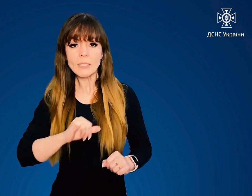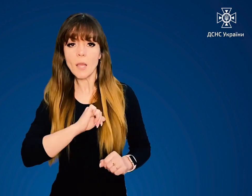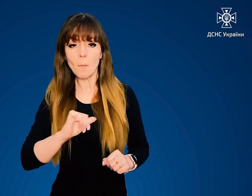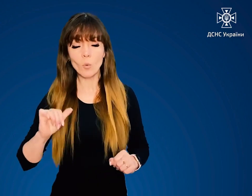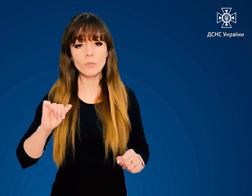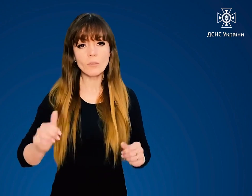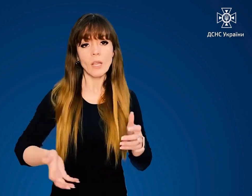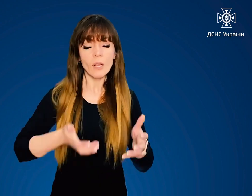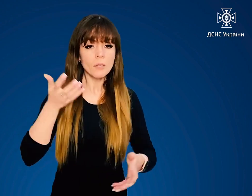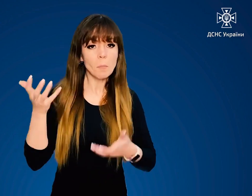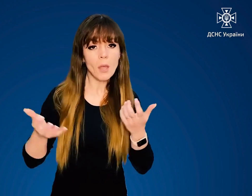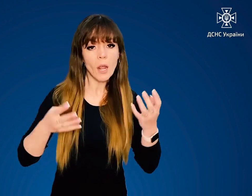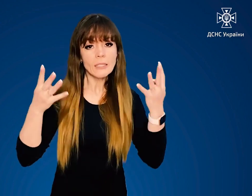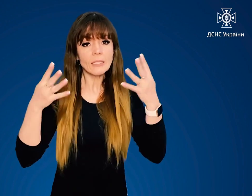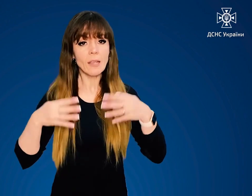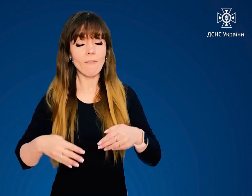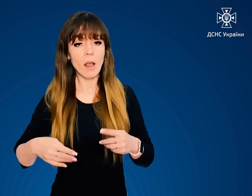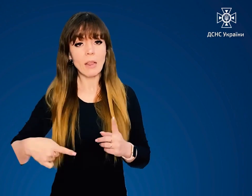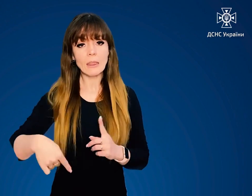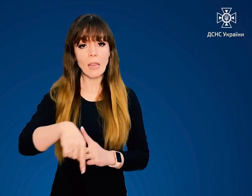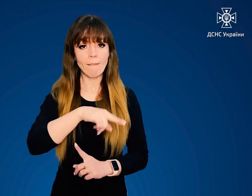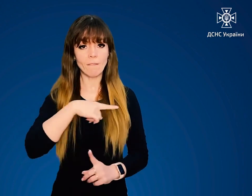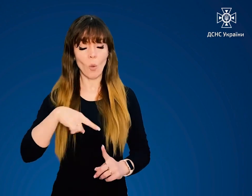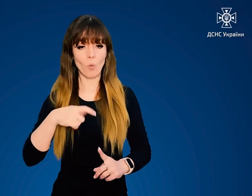самостійно розбирати завали навколо себе.